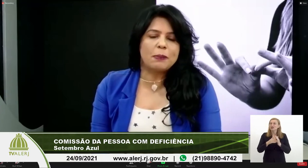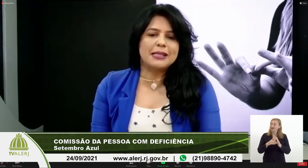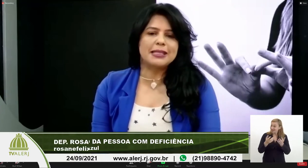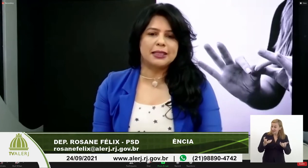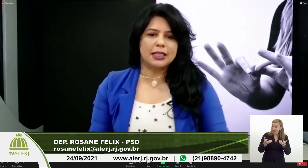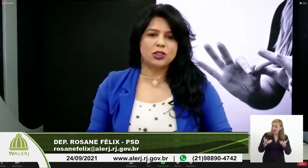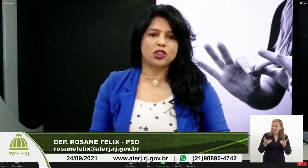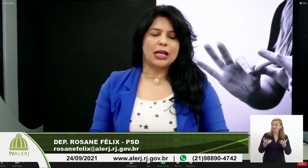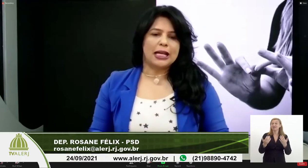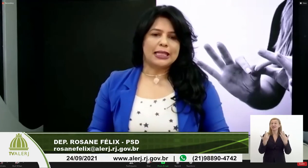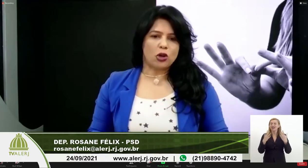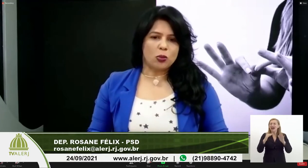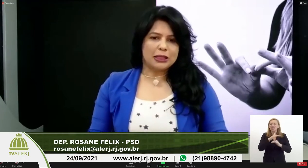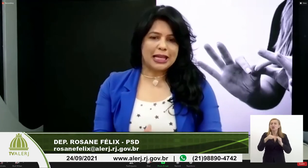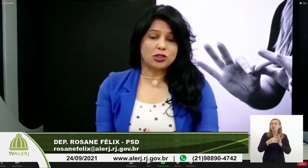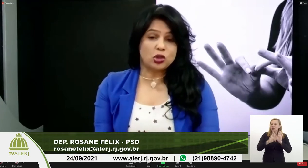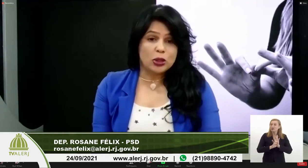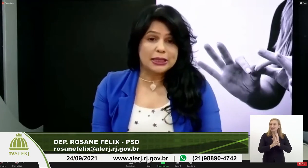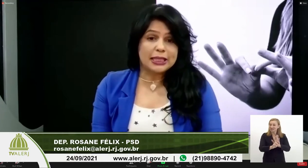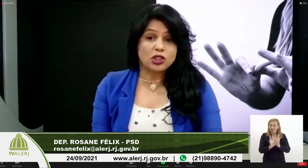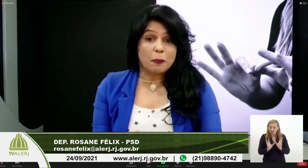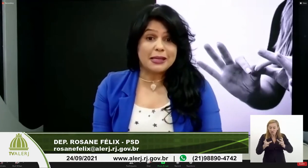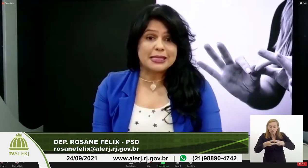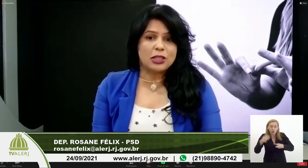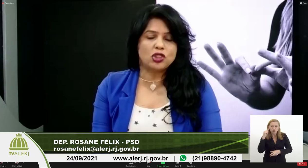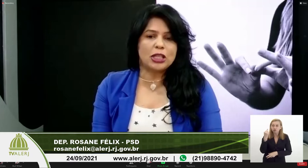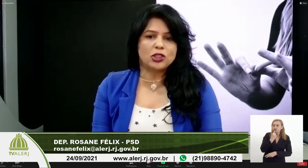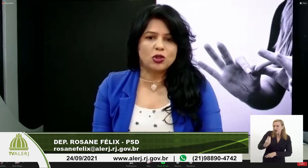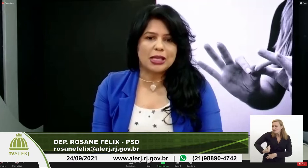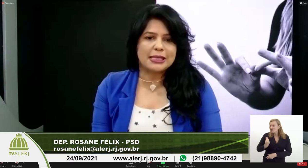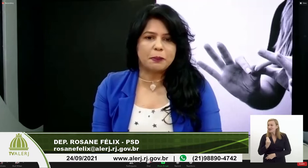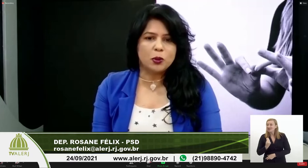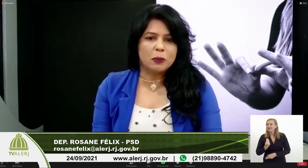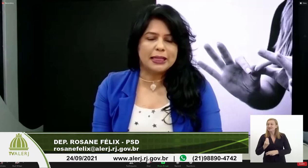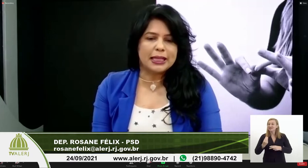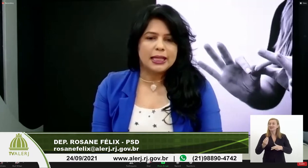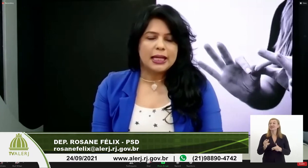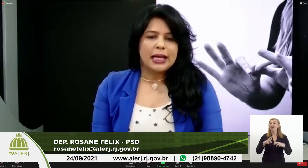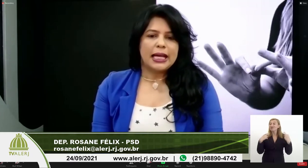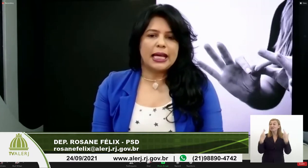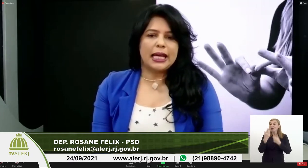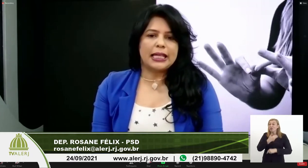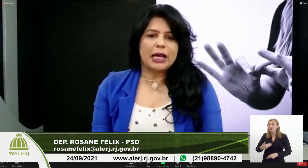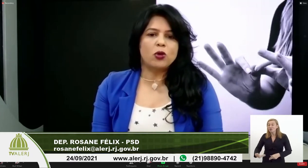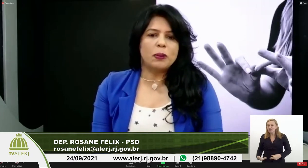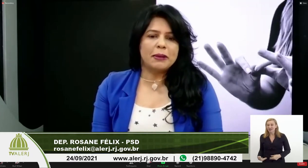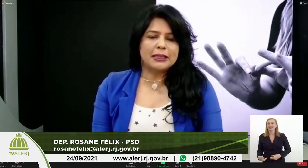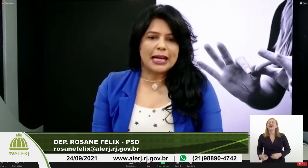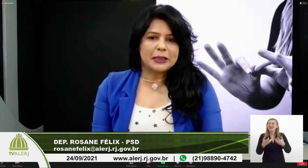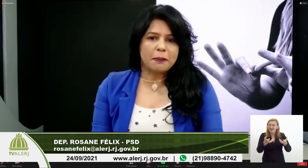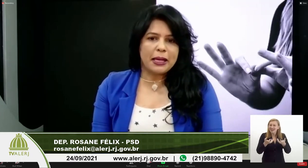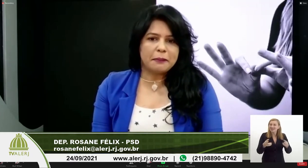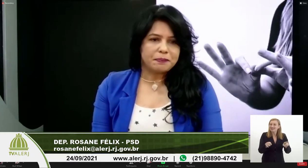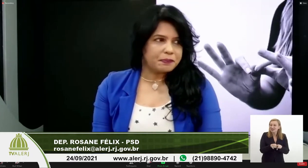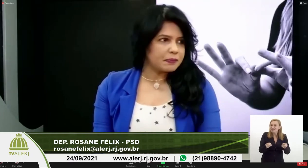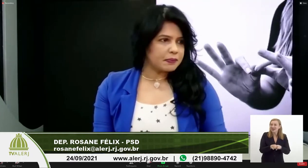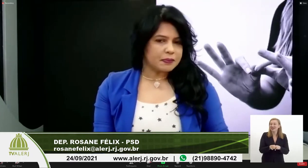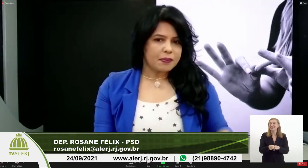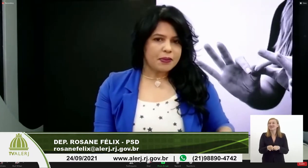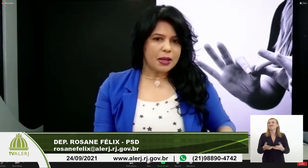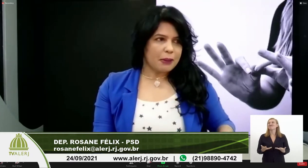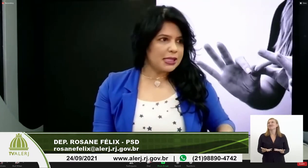a todos os representantes da comunidade surda que estão presentes nesta audiência pública, quero cumprimentar também